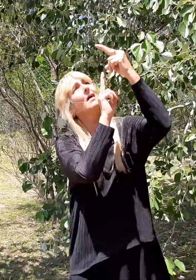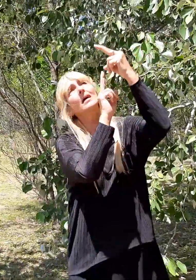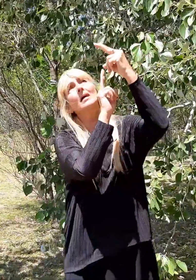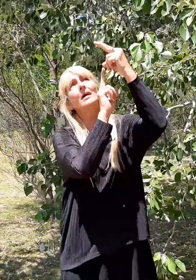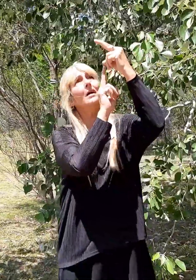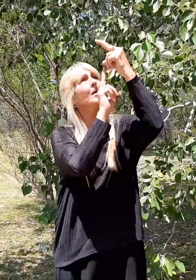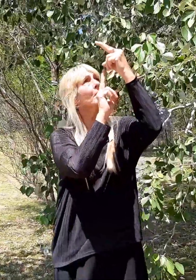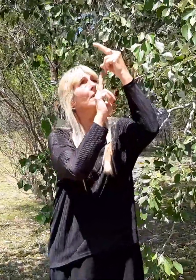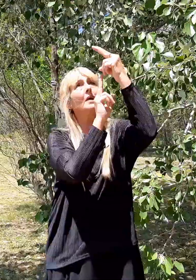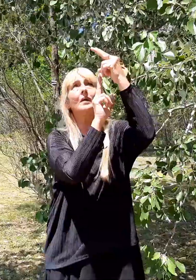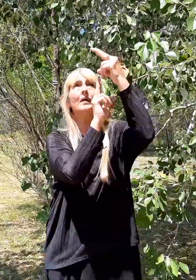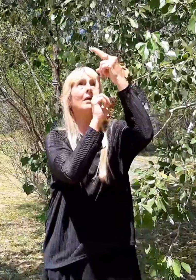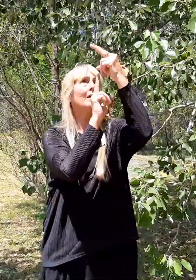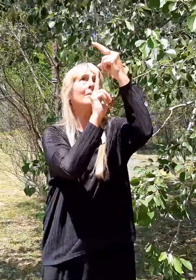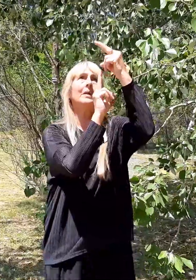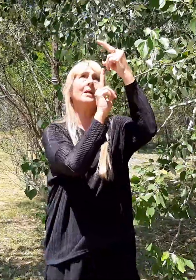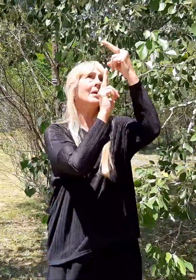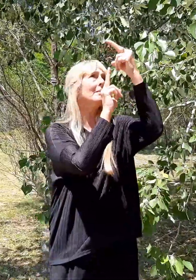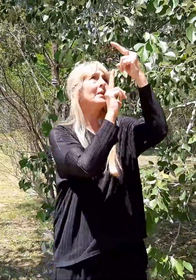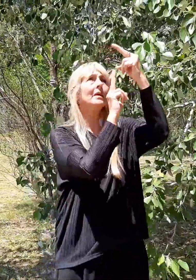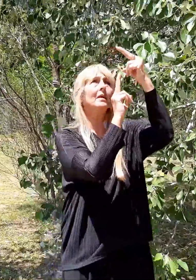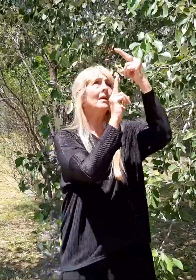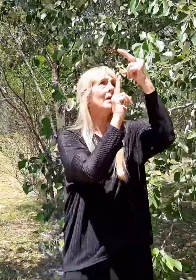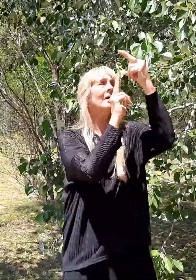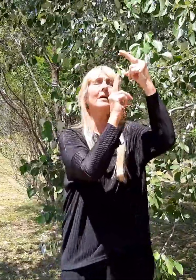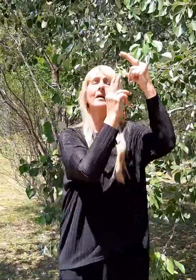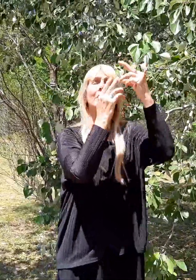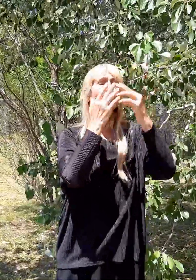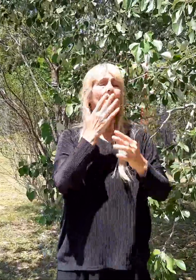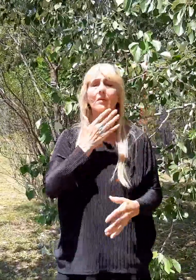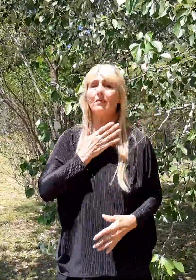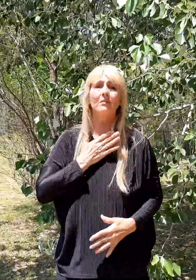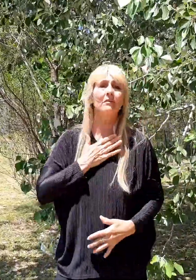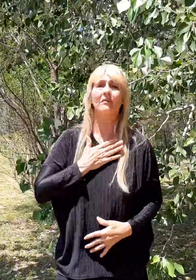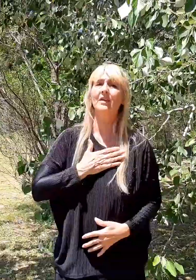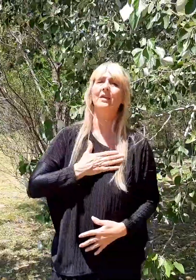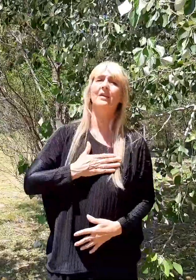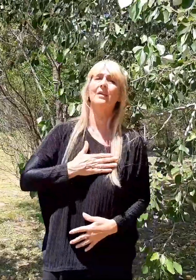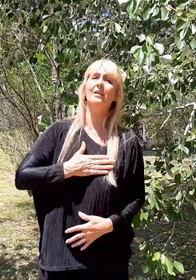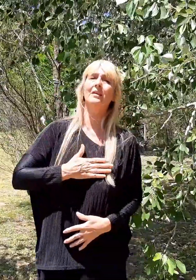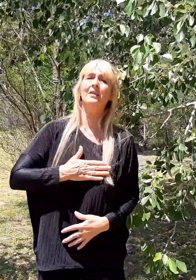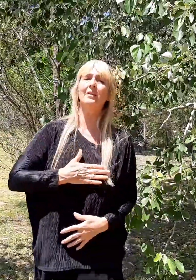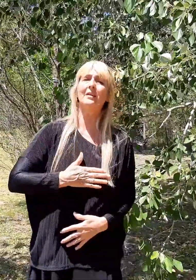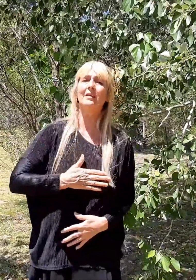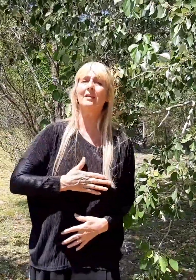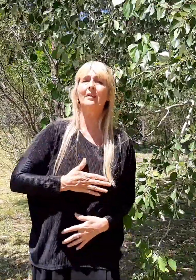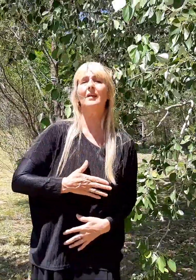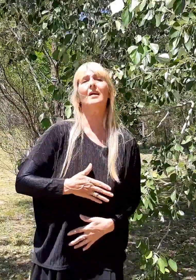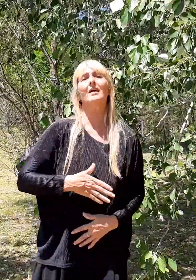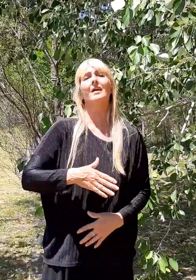Mírame, mírame, mírame, confía